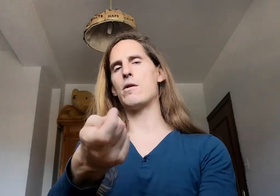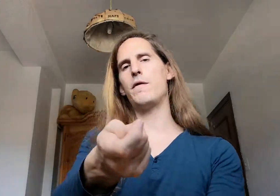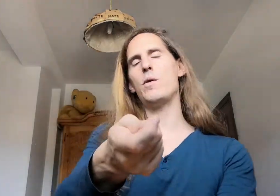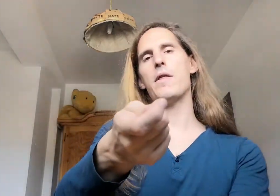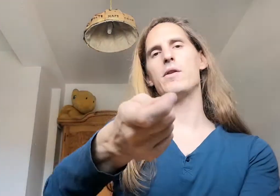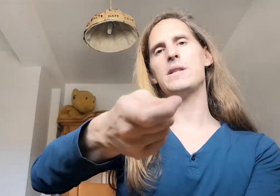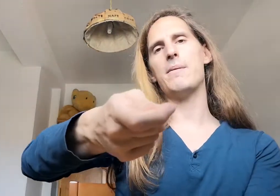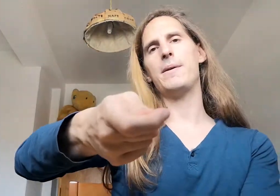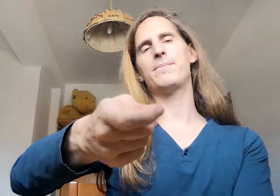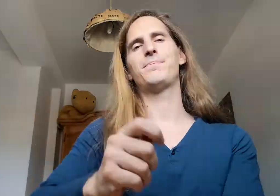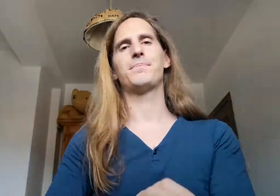configuración llave